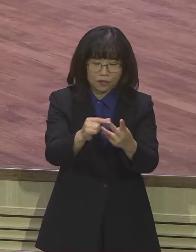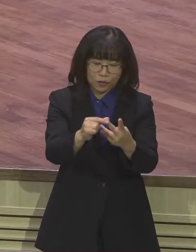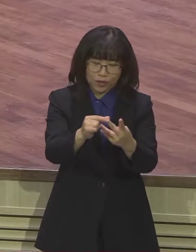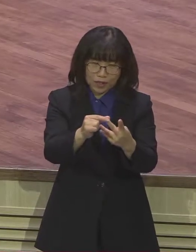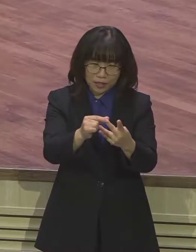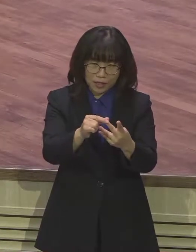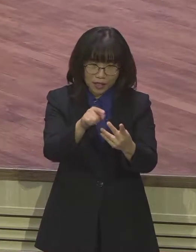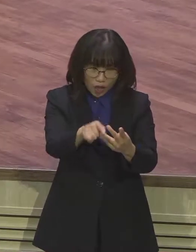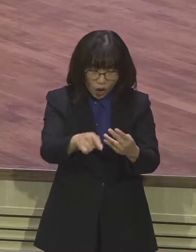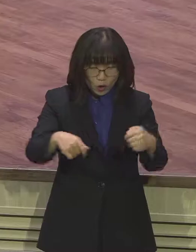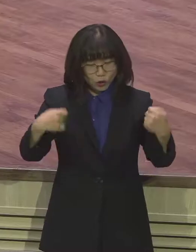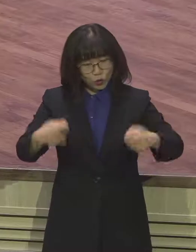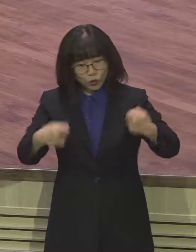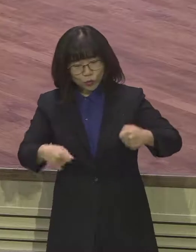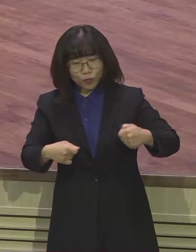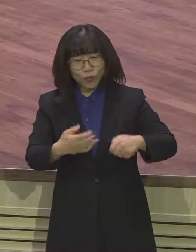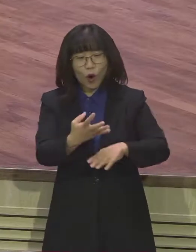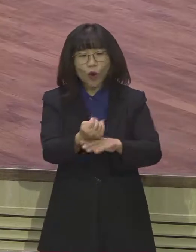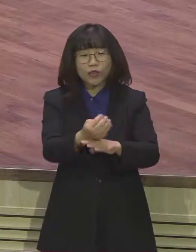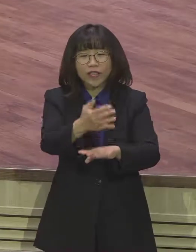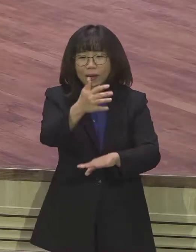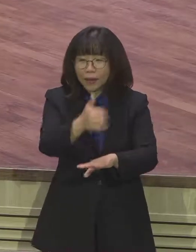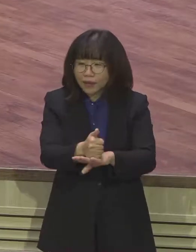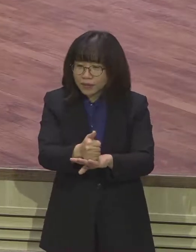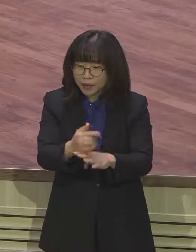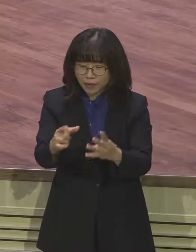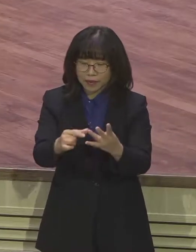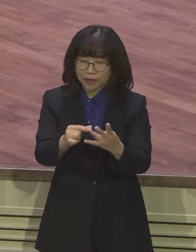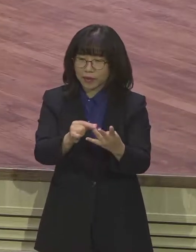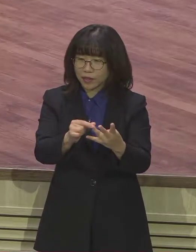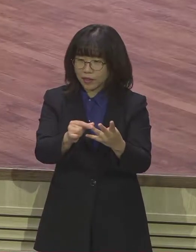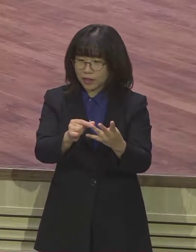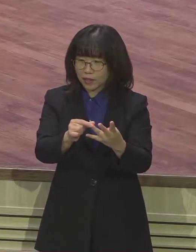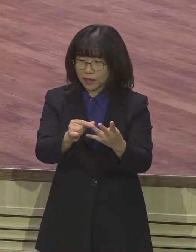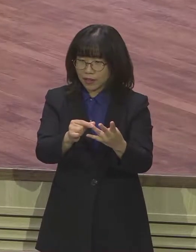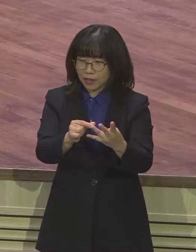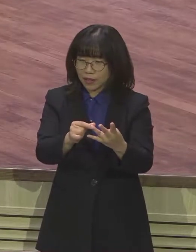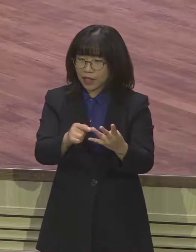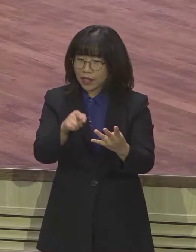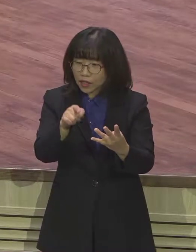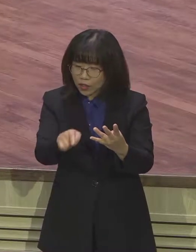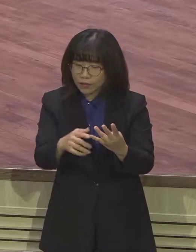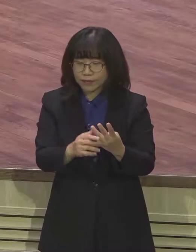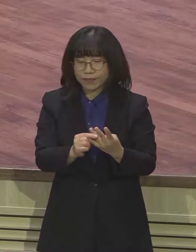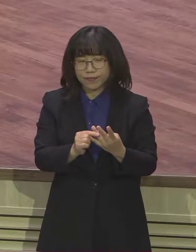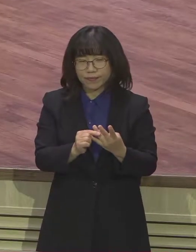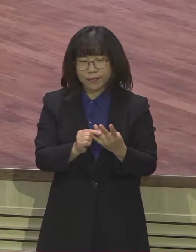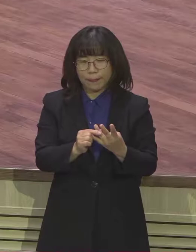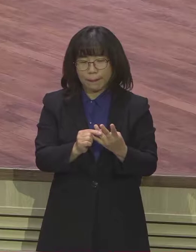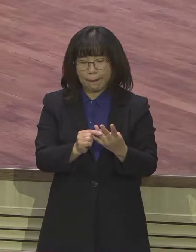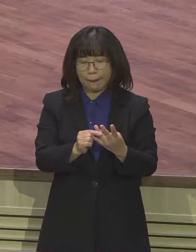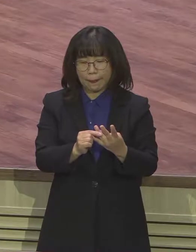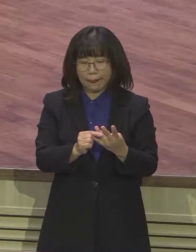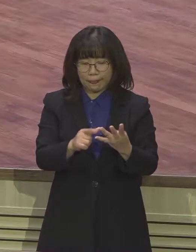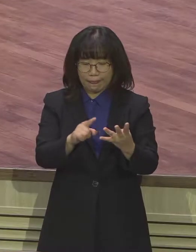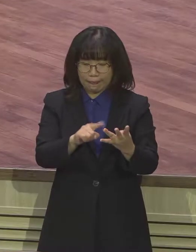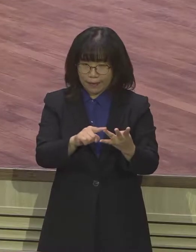춤춘 것이 언제입니까? 세 번째, 마지막으로 당신이 자신의 이야기를 한